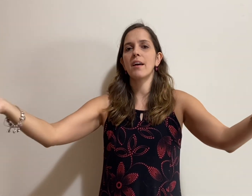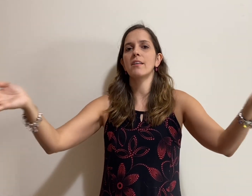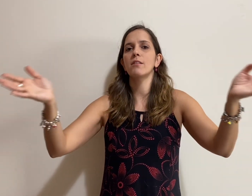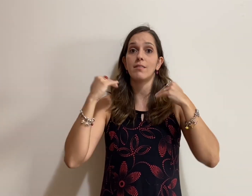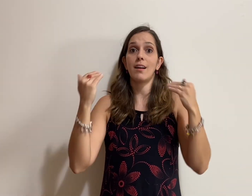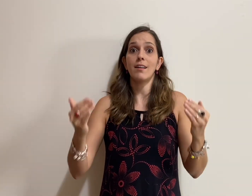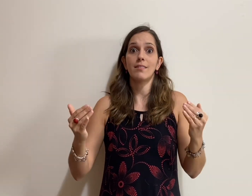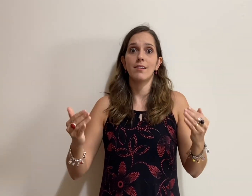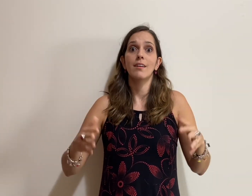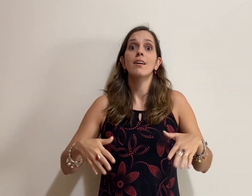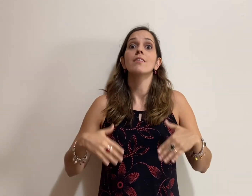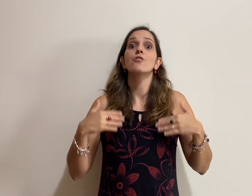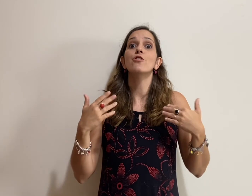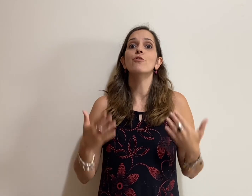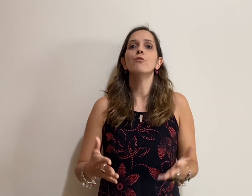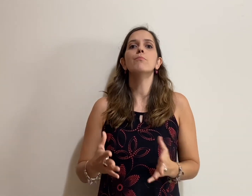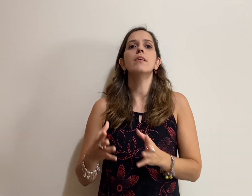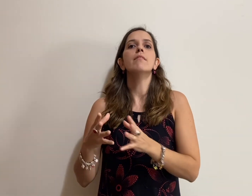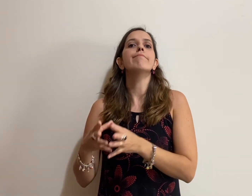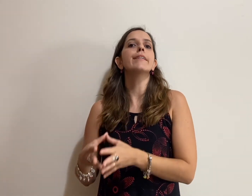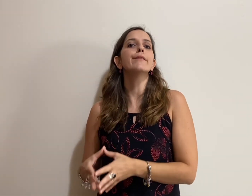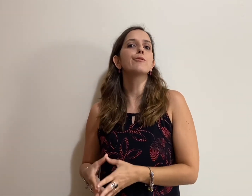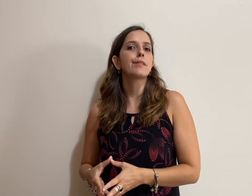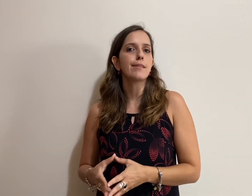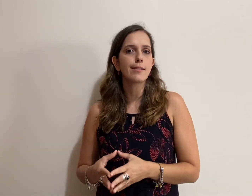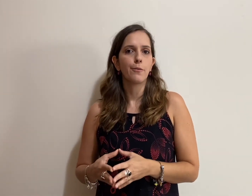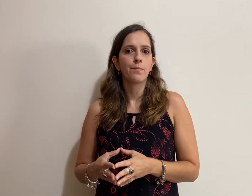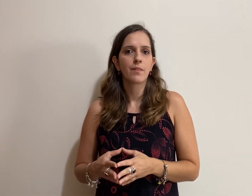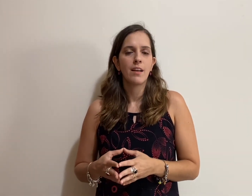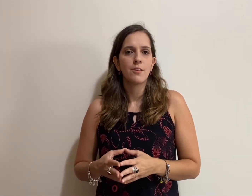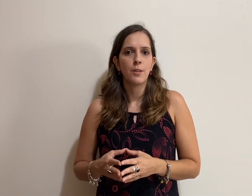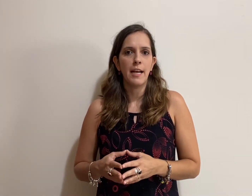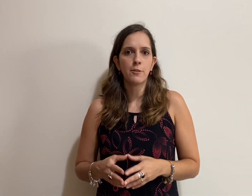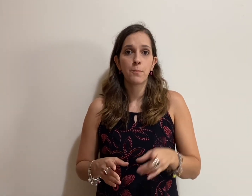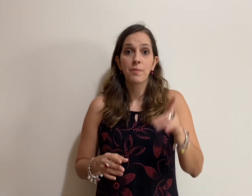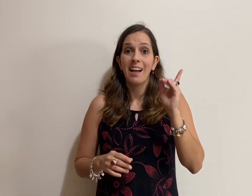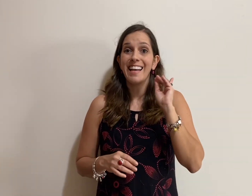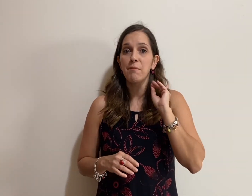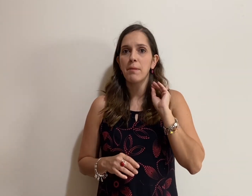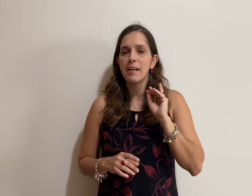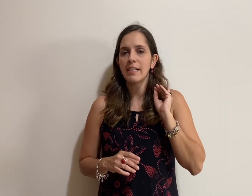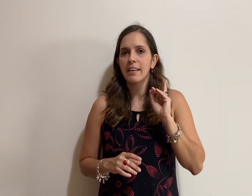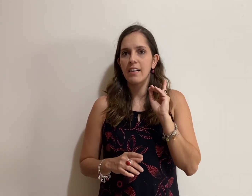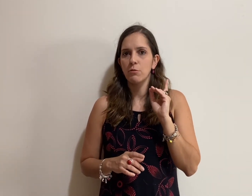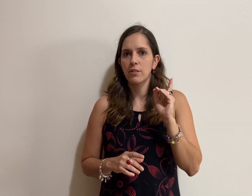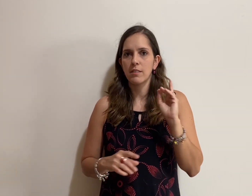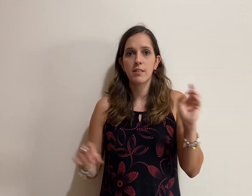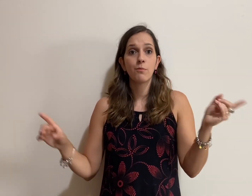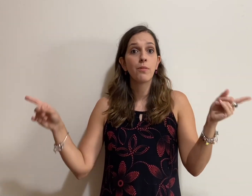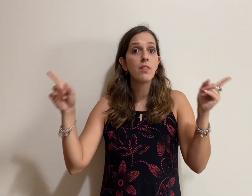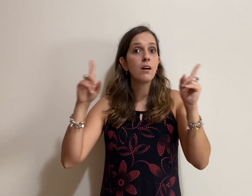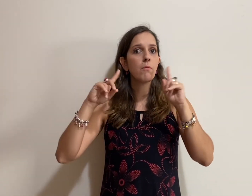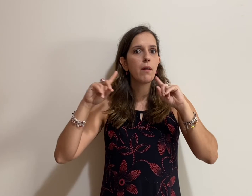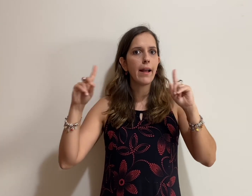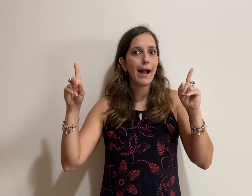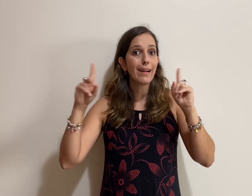aquilo trata de uma ilustração, certo? Reparem que a ilustração não é a